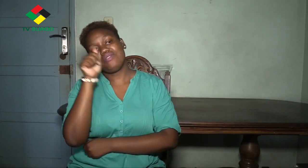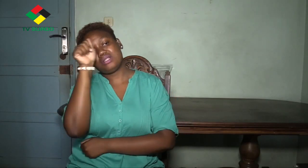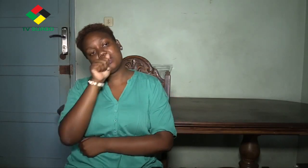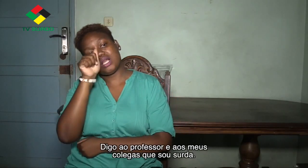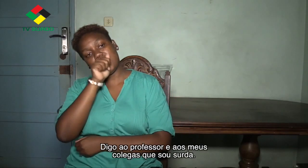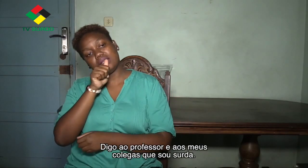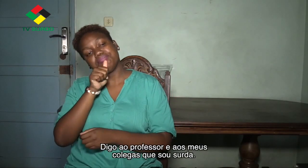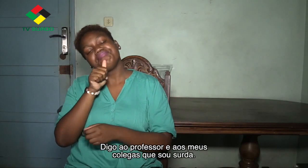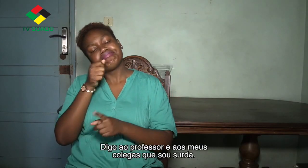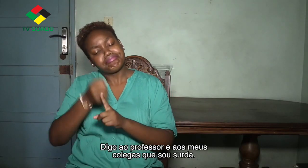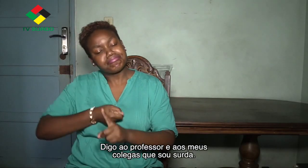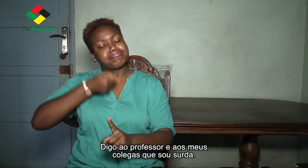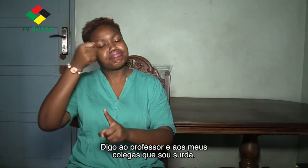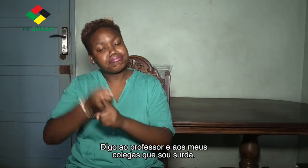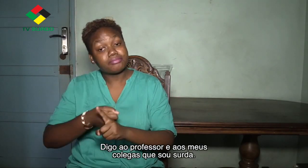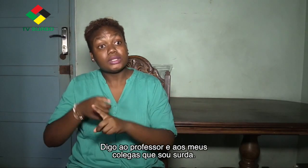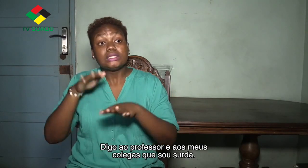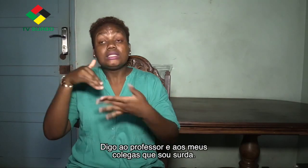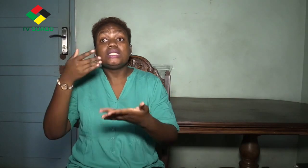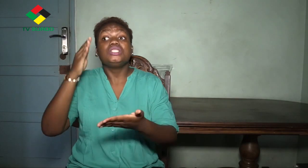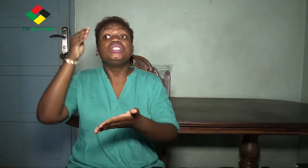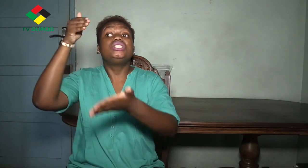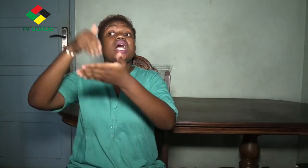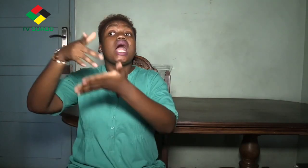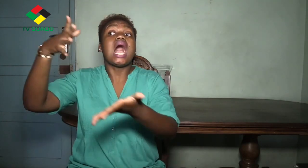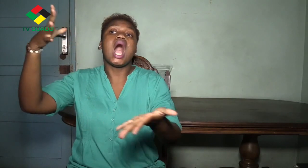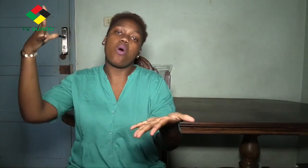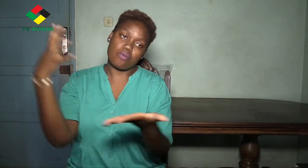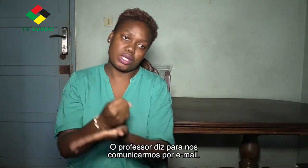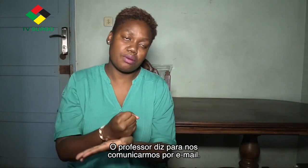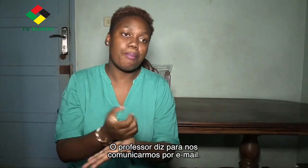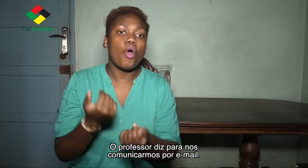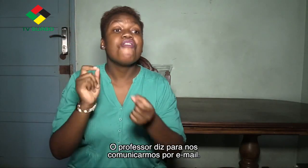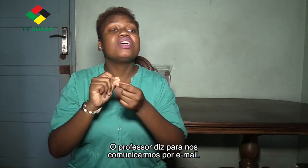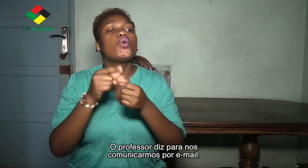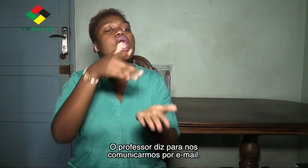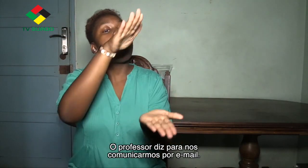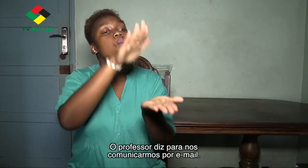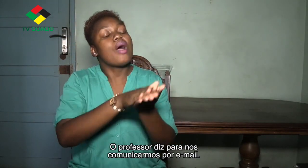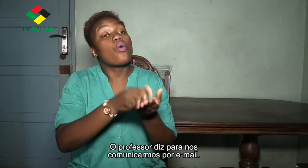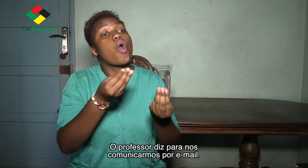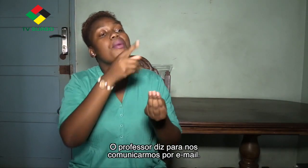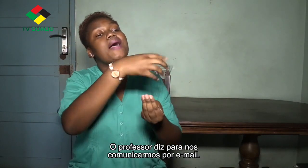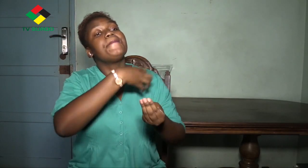Digo ao professor e aos meus colegas que sou surda. O professor diz para nos comunicarmos por e-mail.